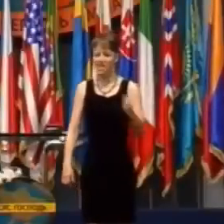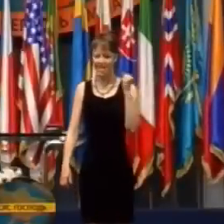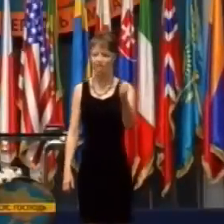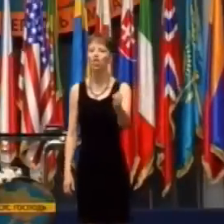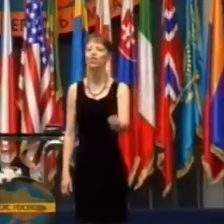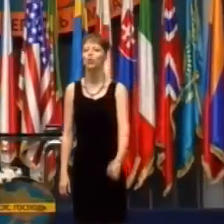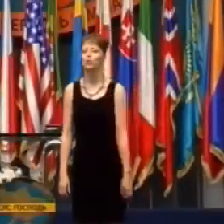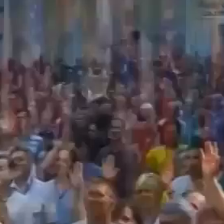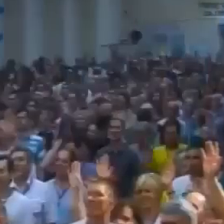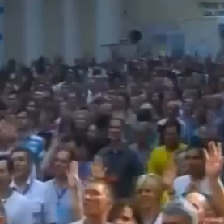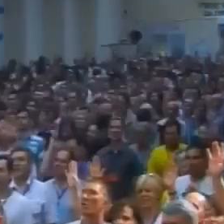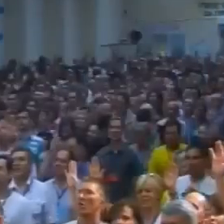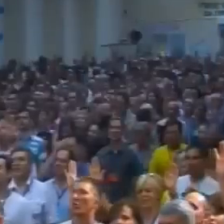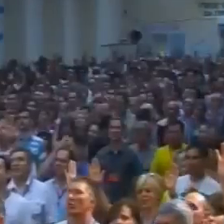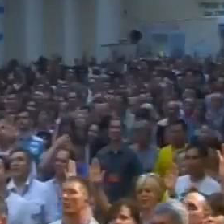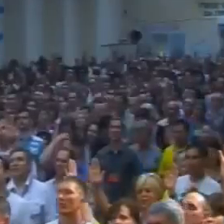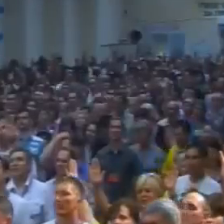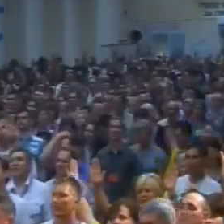ochranu,